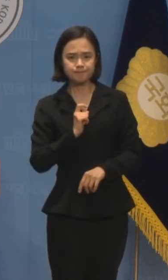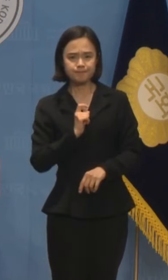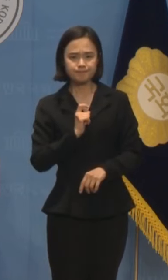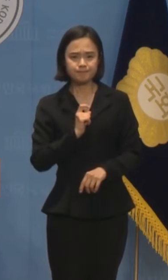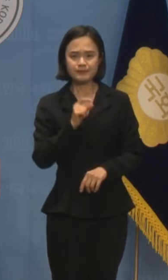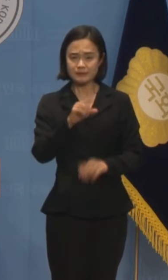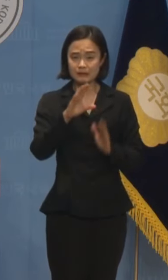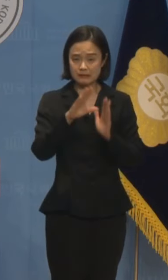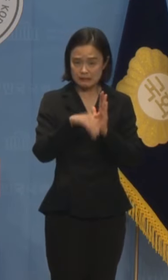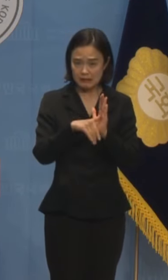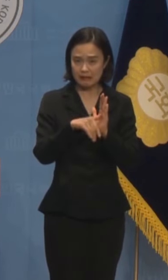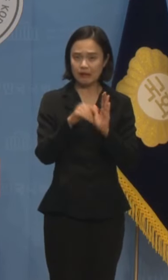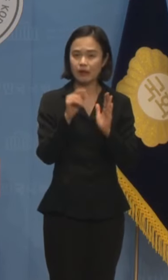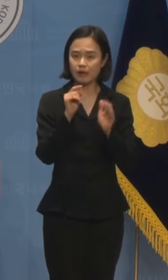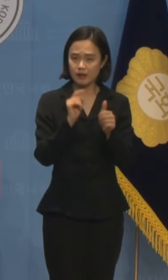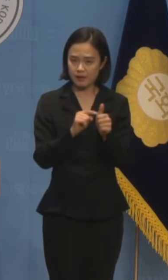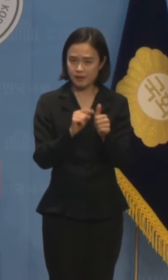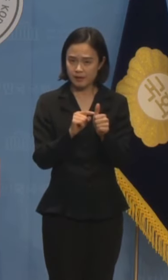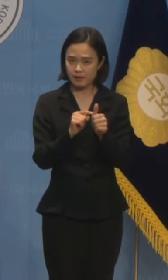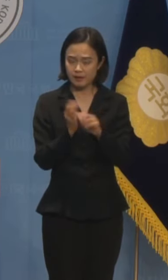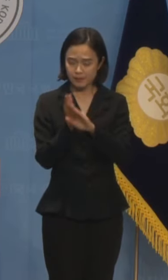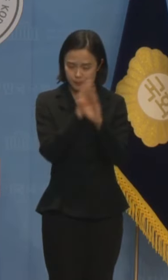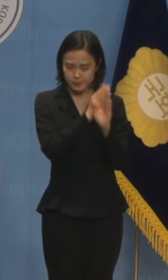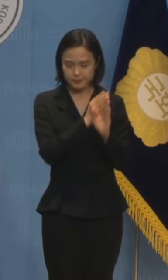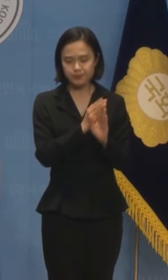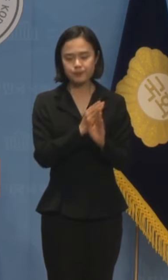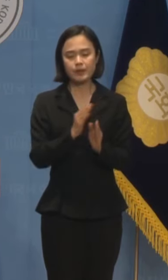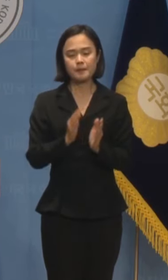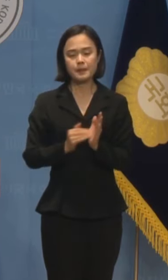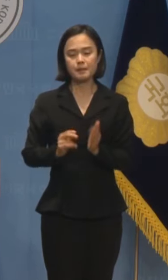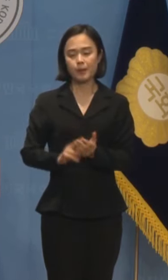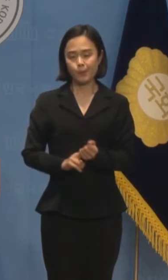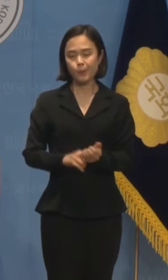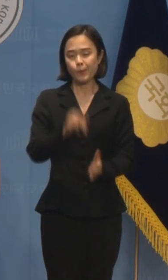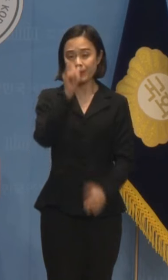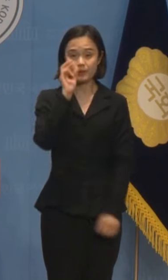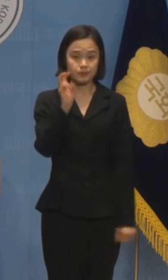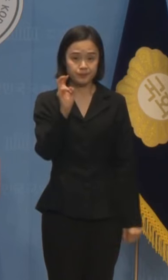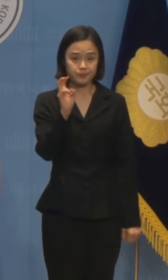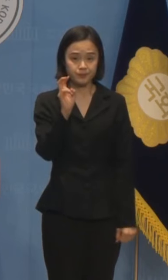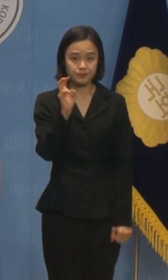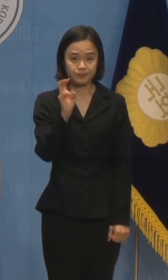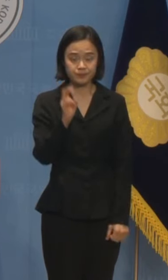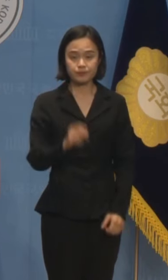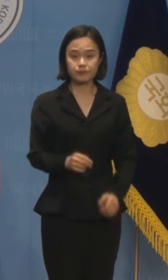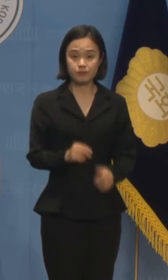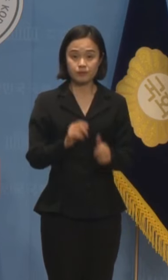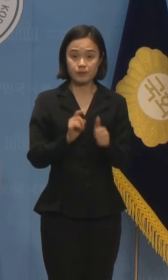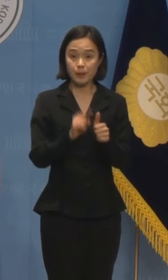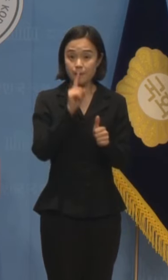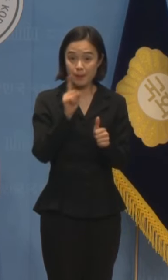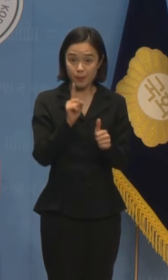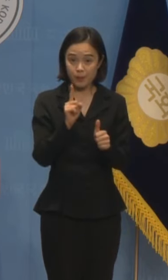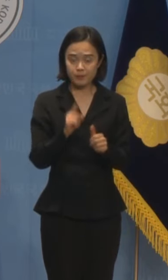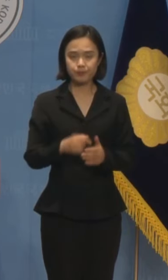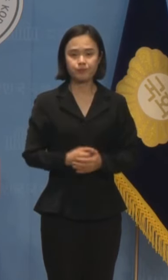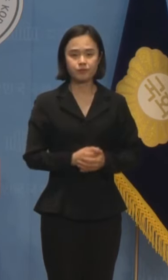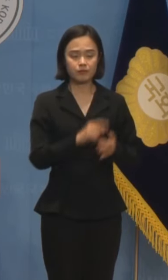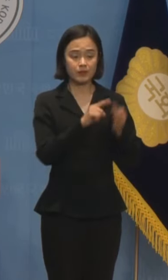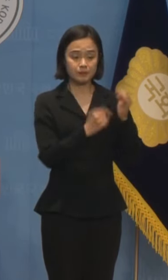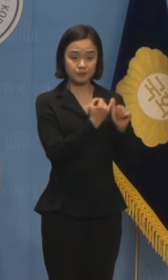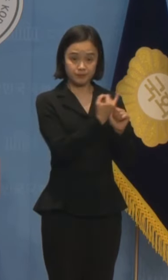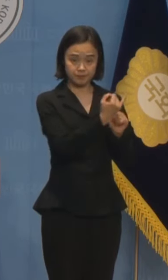감추고 싶거나 지키고 싶은 비밀이 있나 봅니다. 권성동 의원을 제거하겠다는 김건희씨